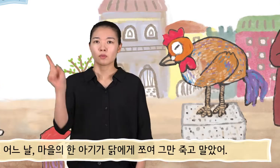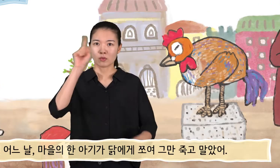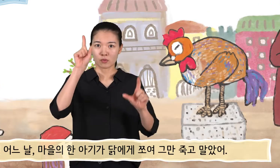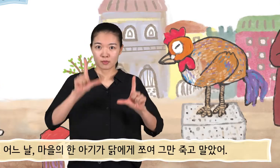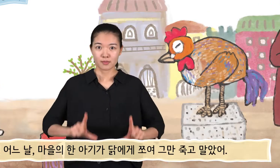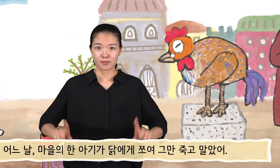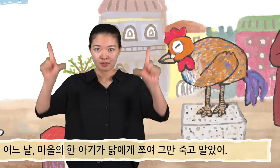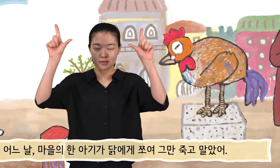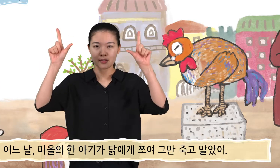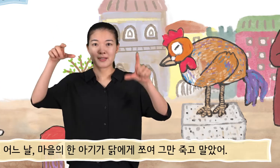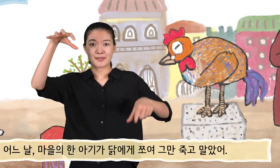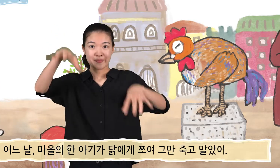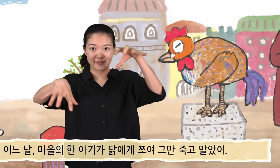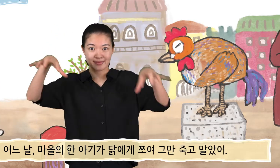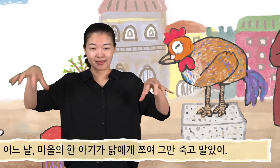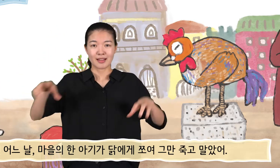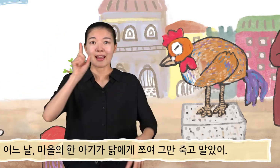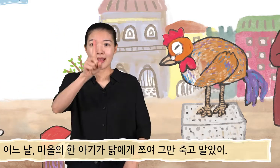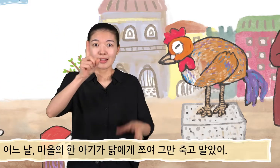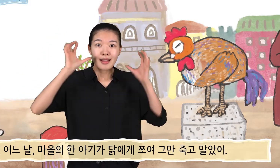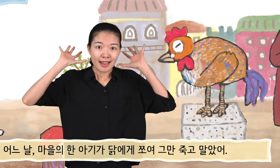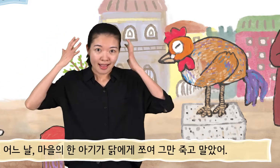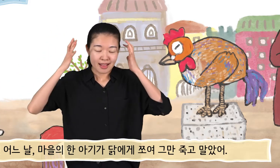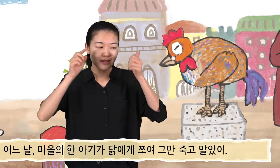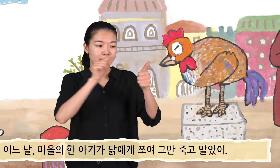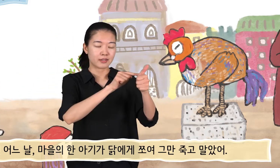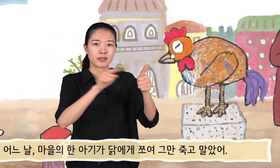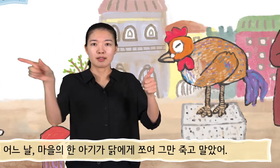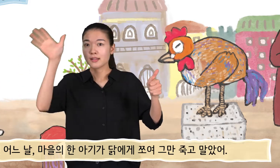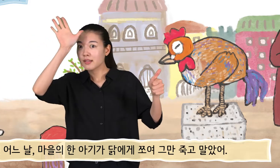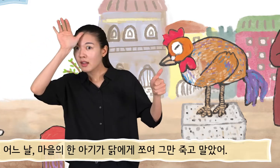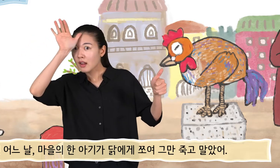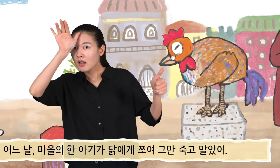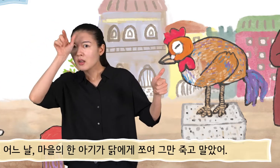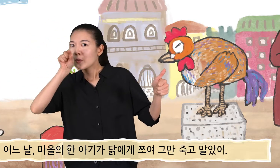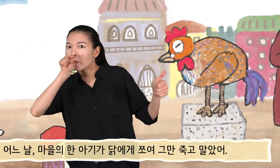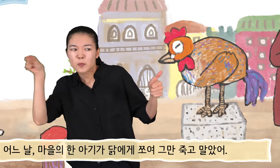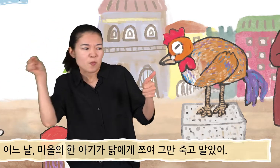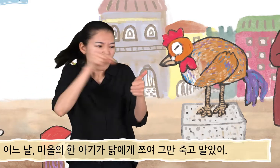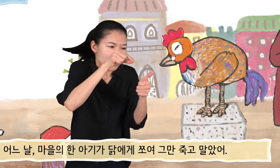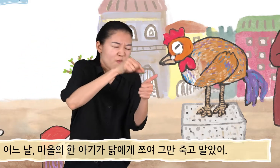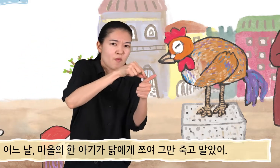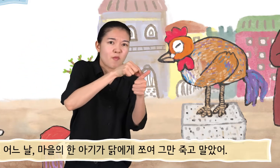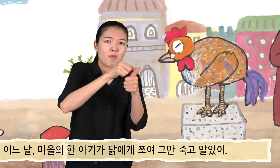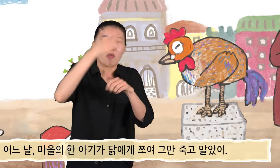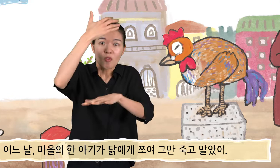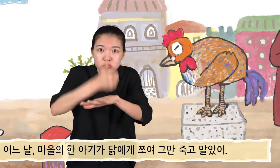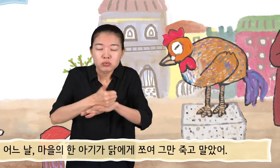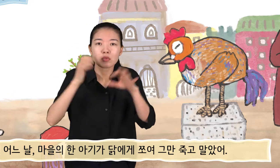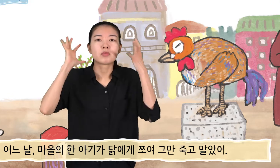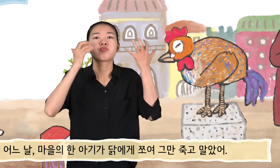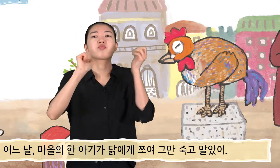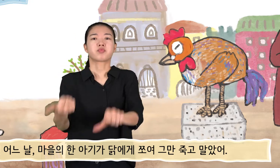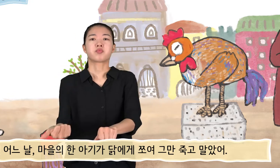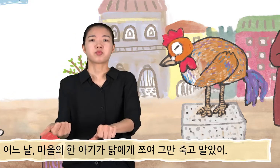그러던 어느 날 마을의 한 아기가 닭에게 쪼여 그만 죽고 말았어.